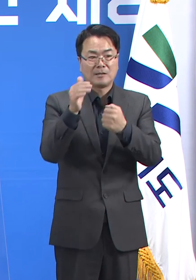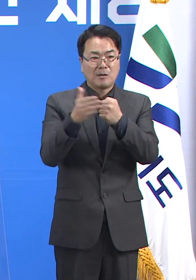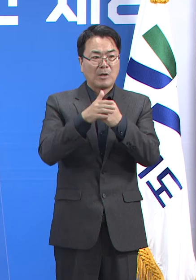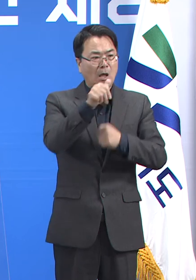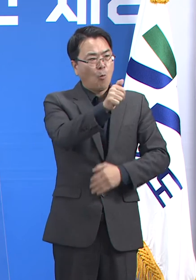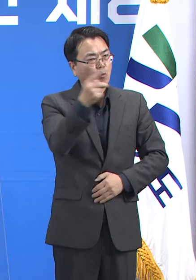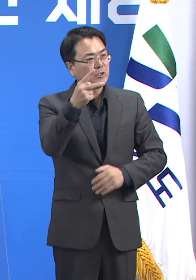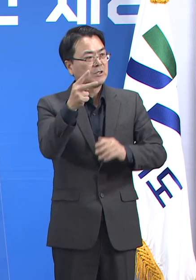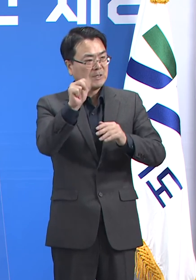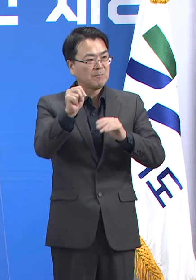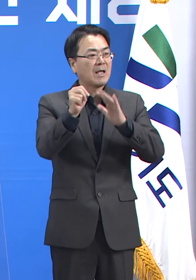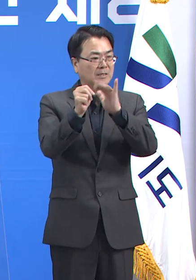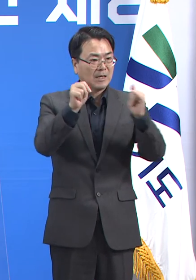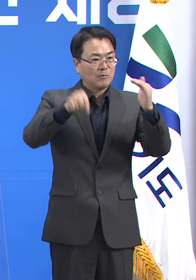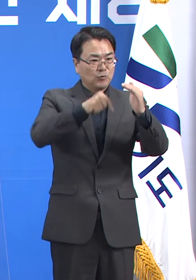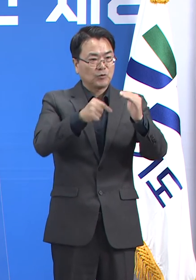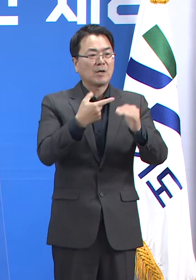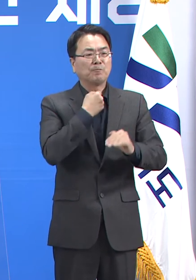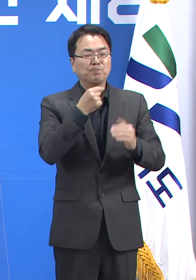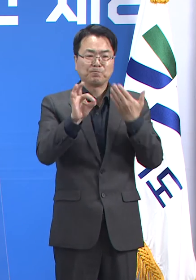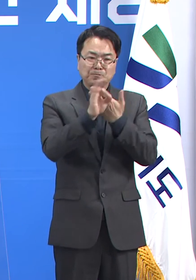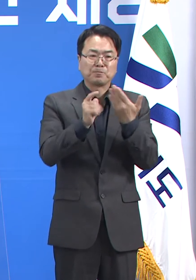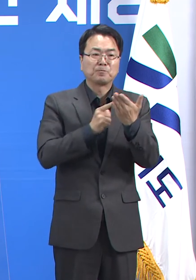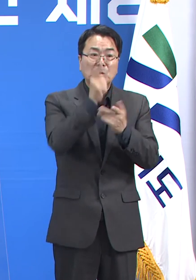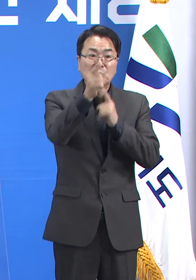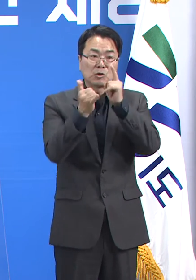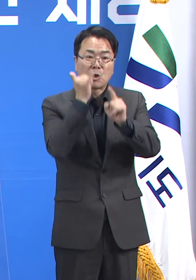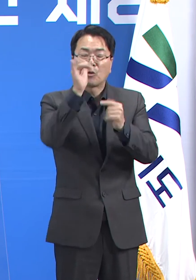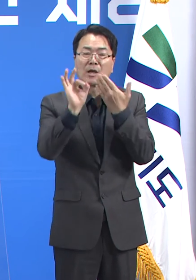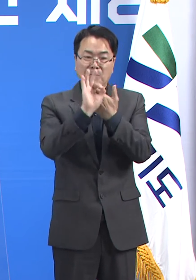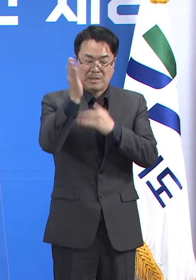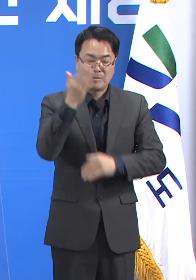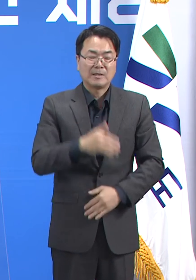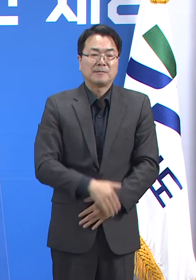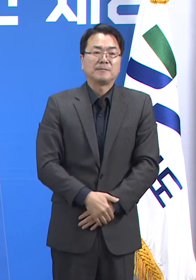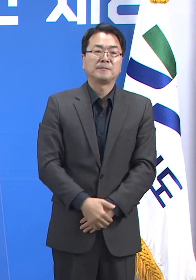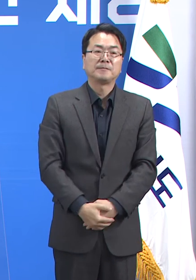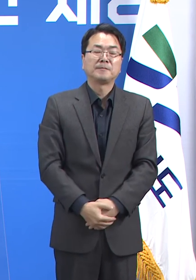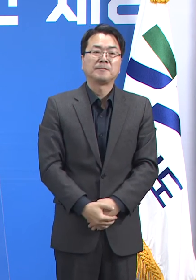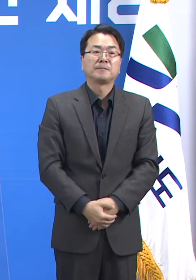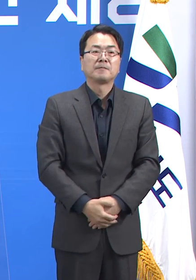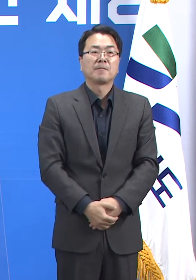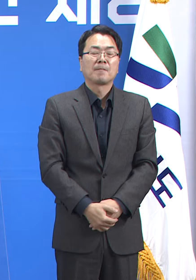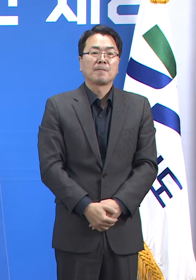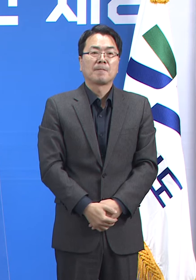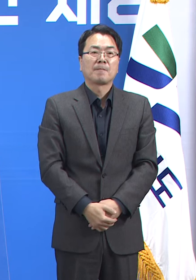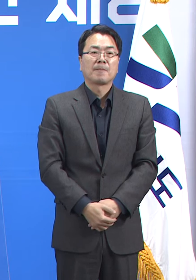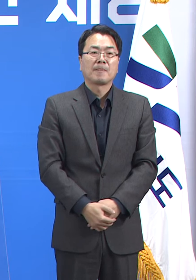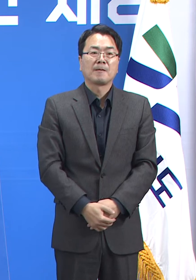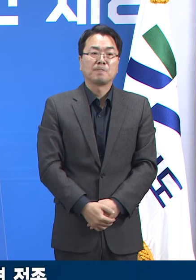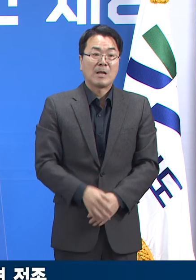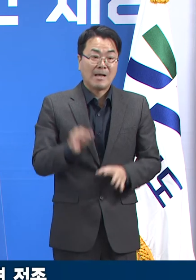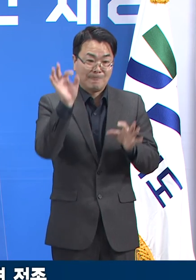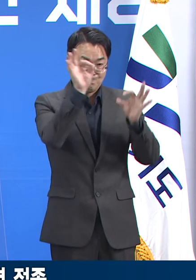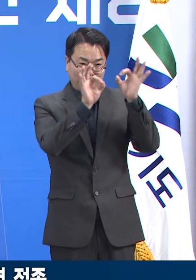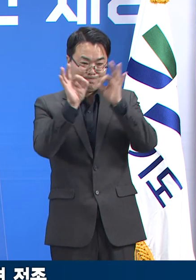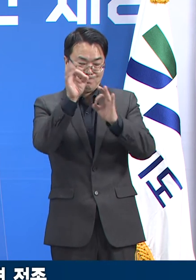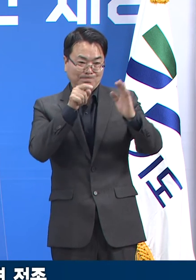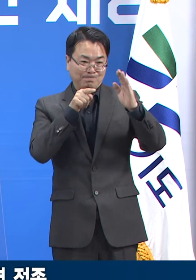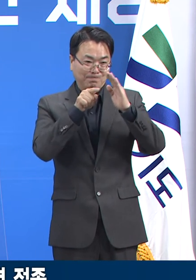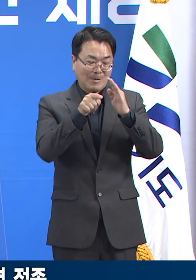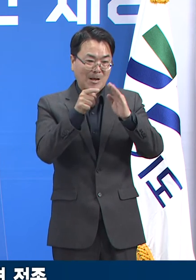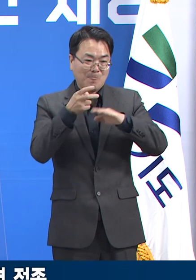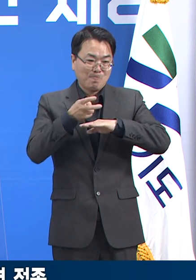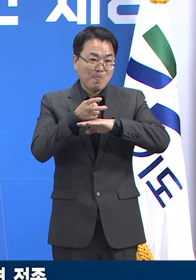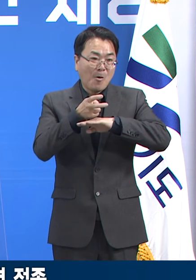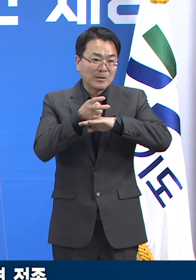52만 명입니다. 사전 예약은 다음 달 12일까지 가능합니다. 찾아가는 백신 버스 접종은 지난 한